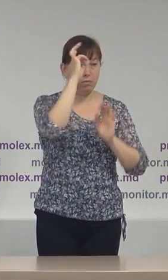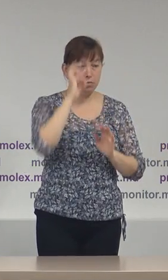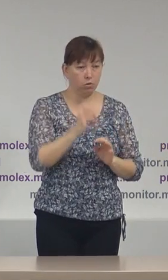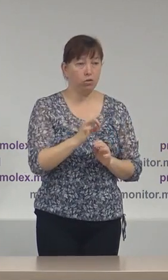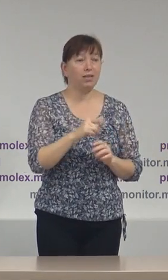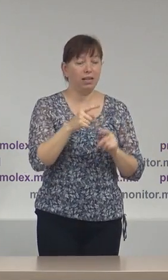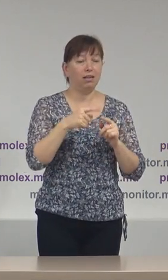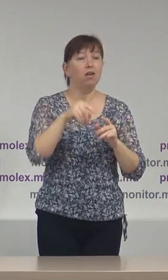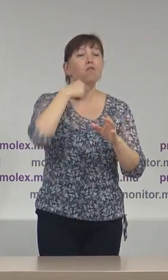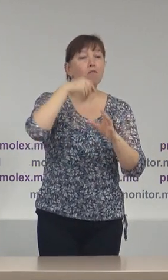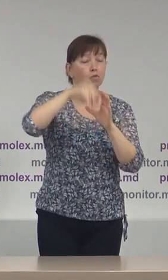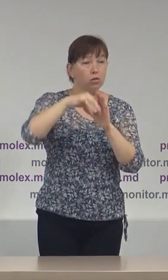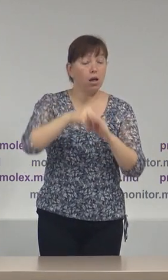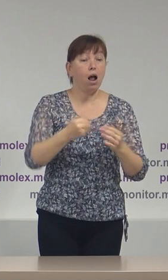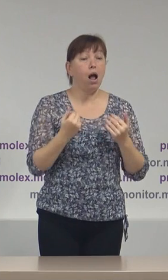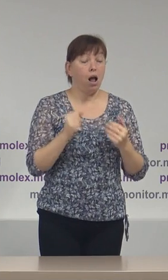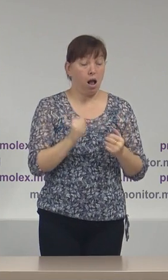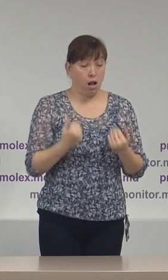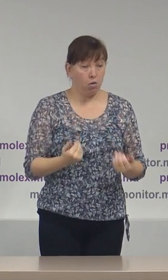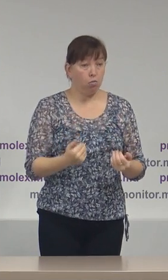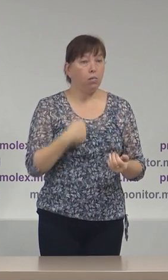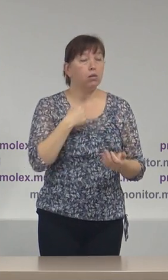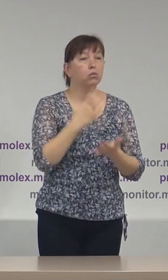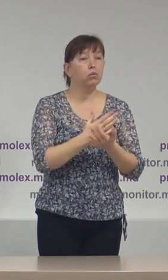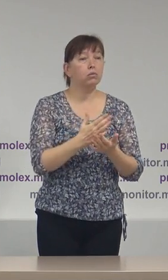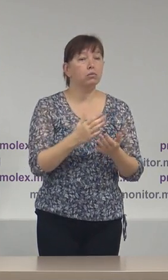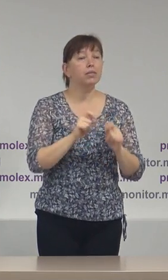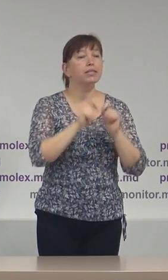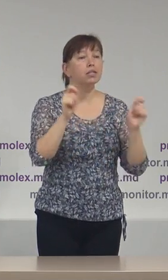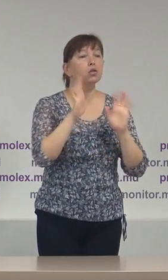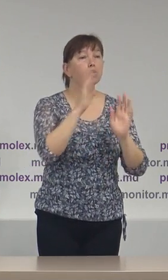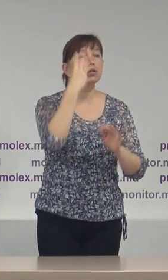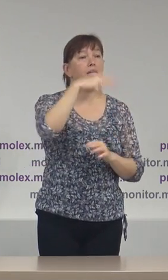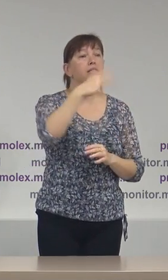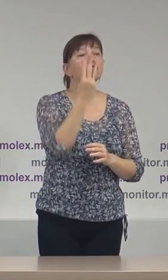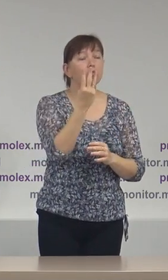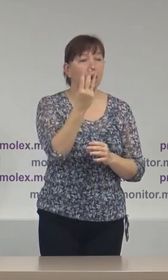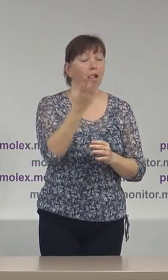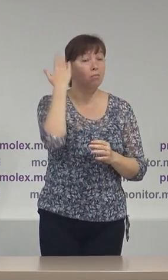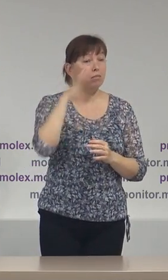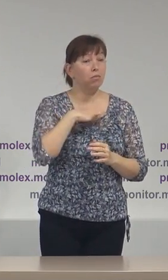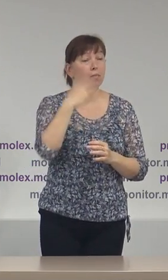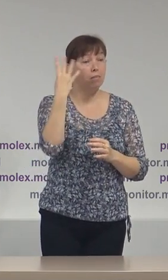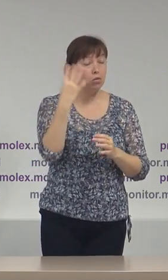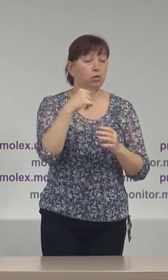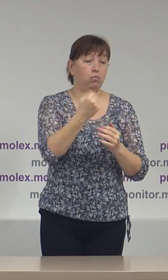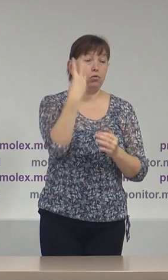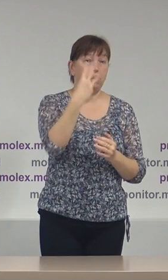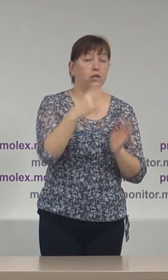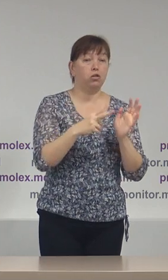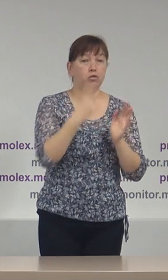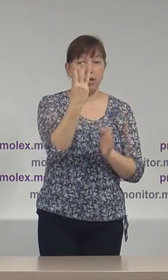secțiile de votare, atunci, în scurtinul curent, avem deschise doar 33% din secții de votare.